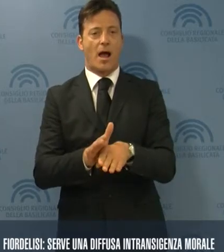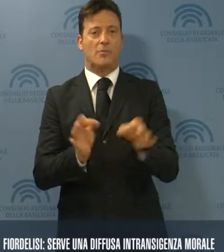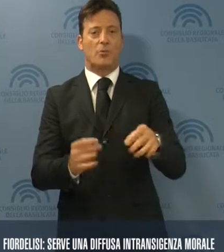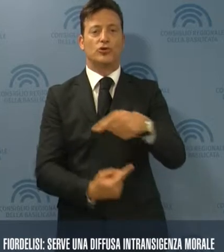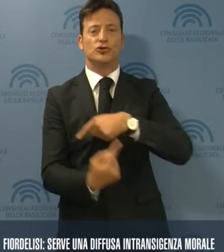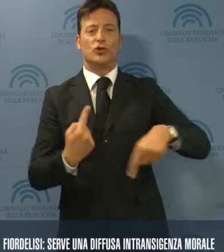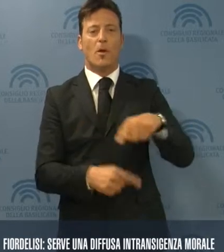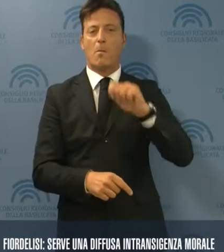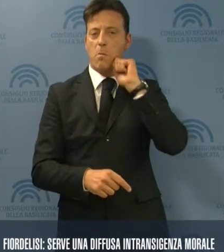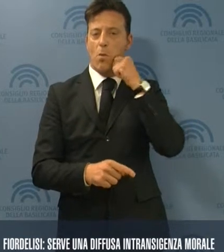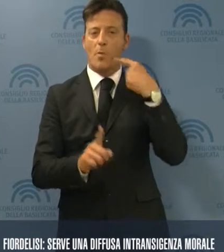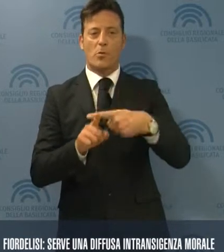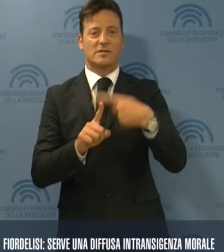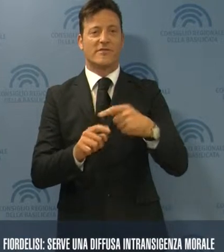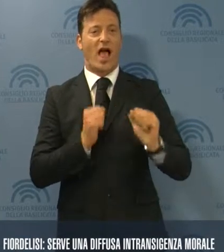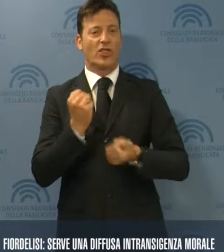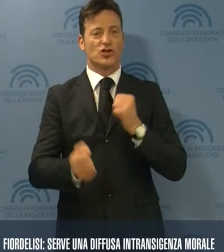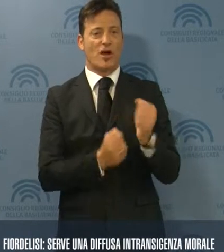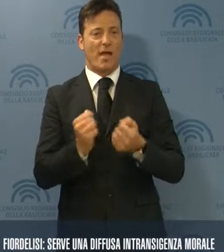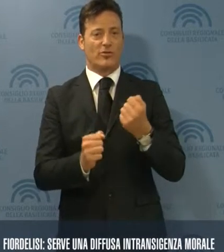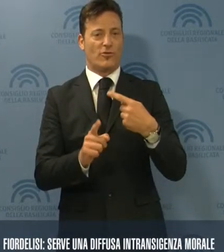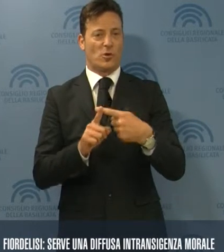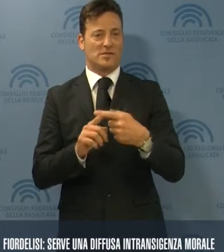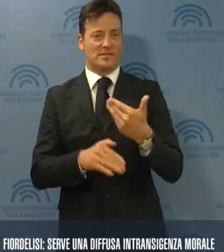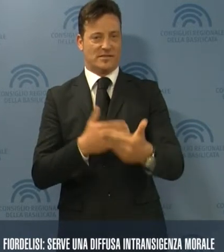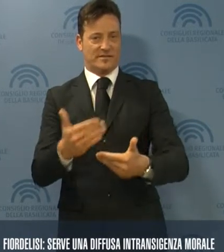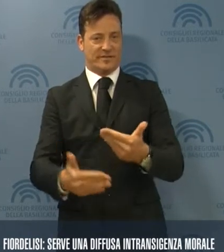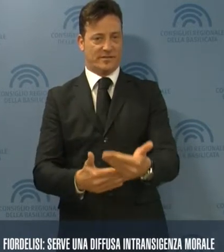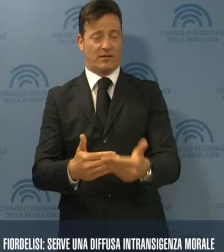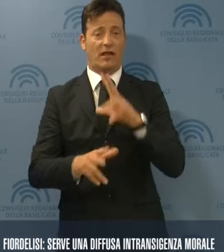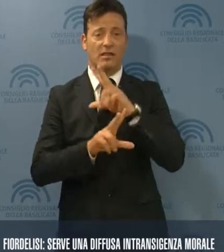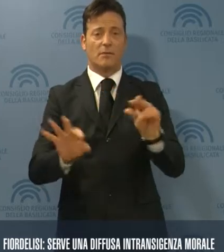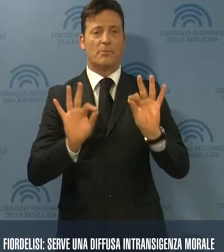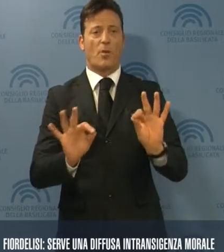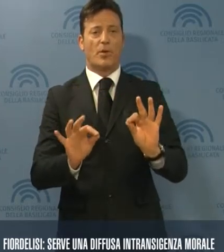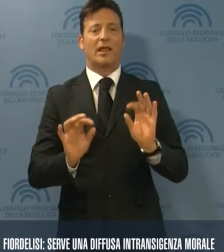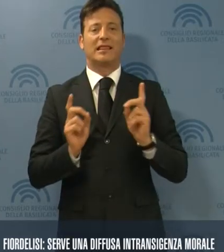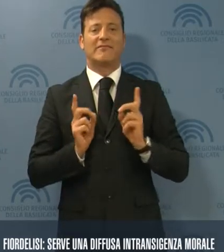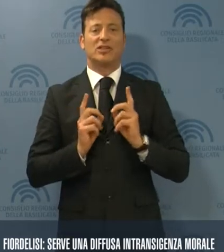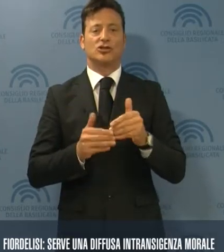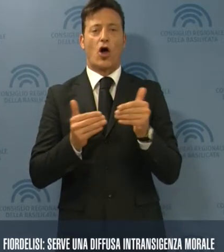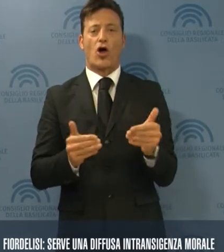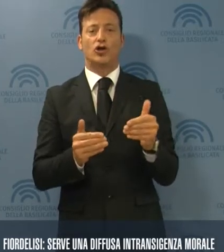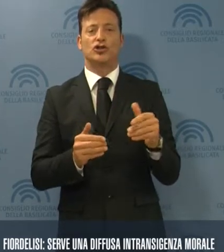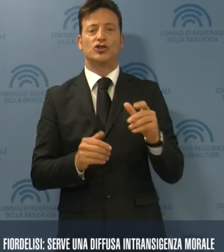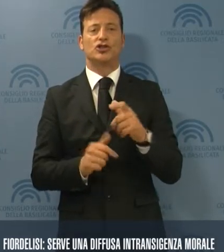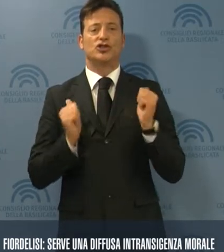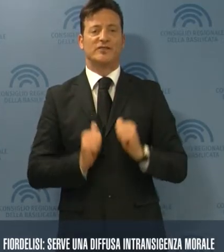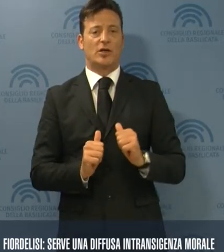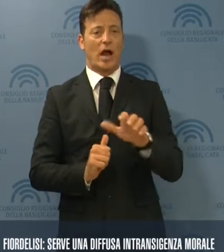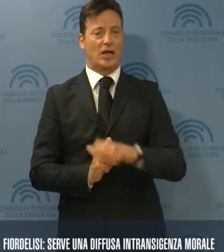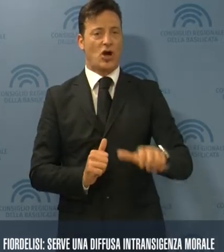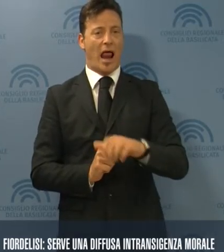circolo di buone pratiche e di virtuosi. Lo ha detto il difensore civico regionale Antonia